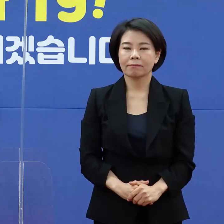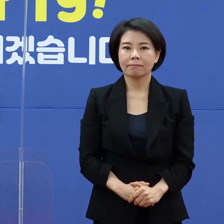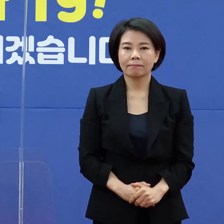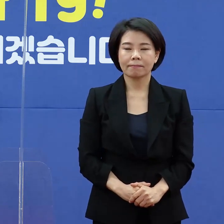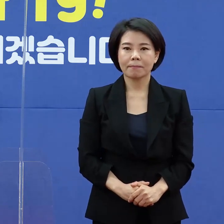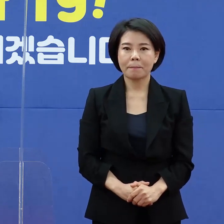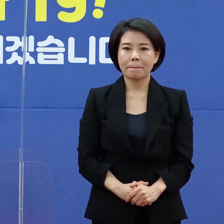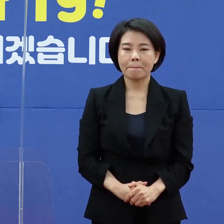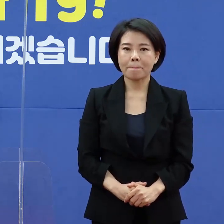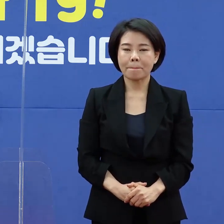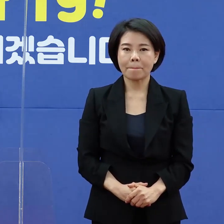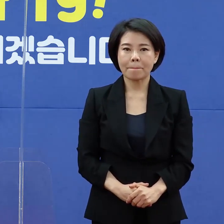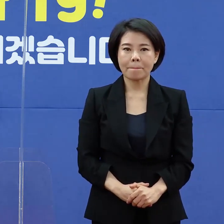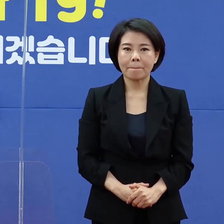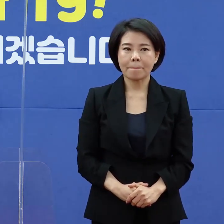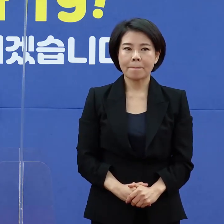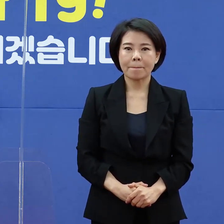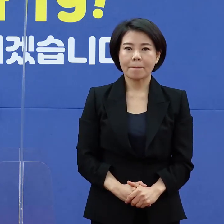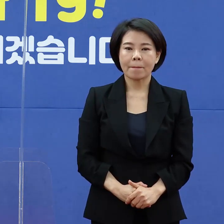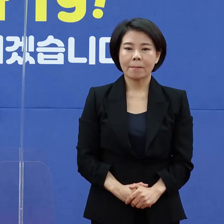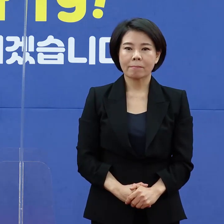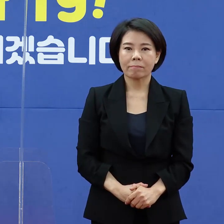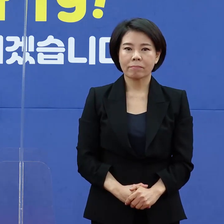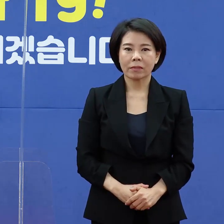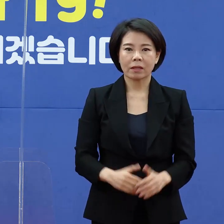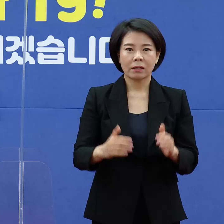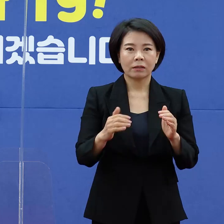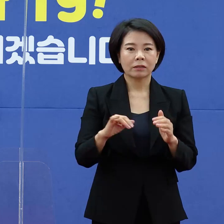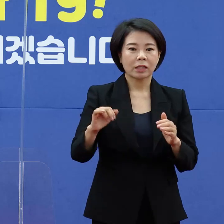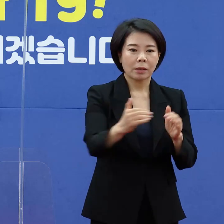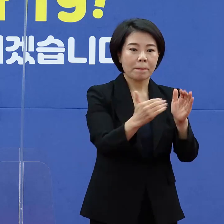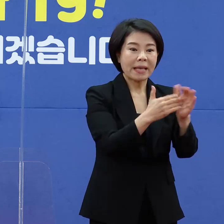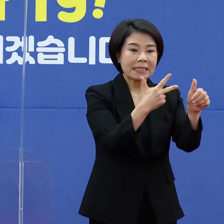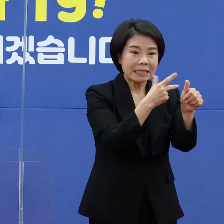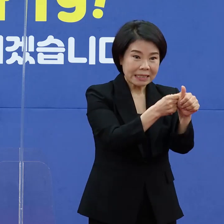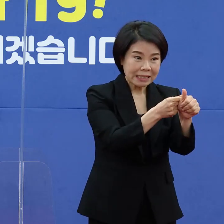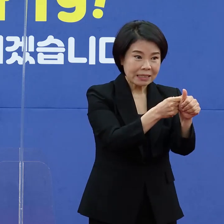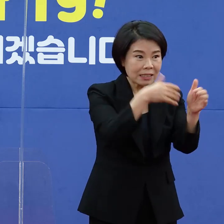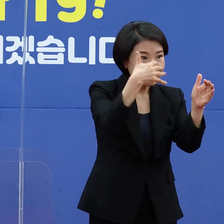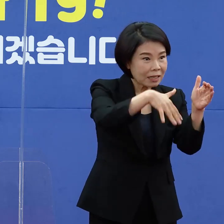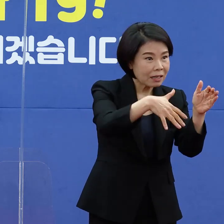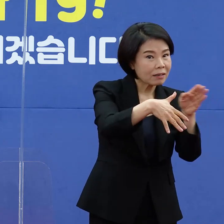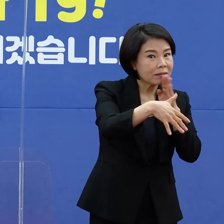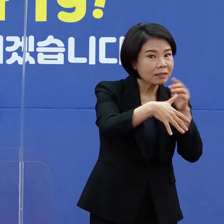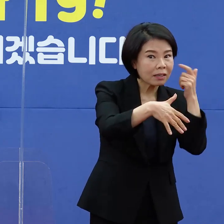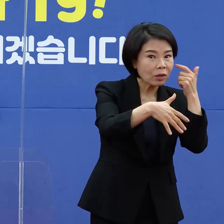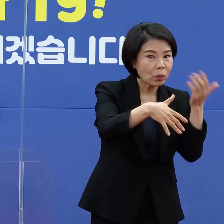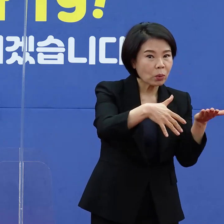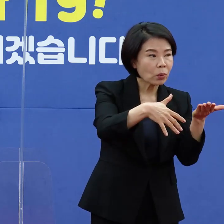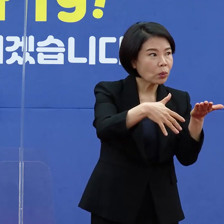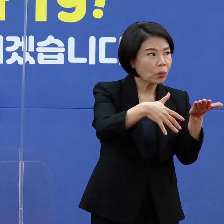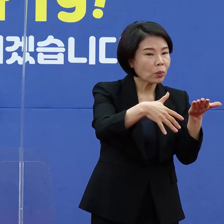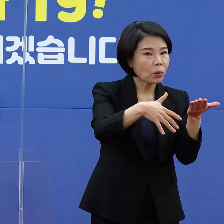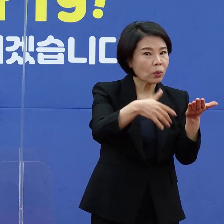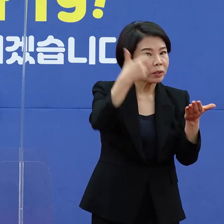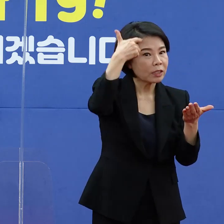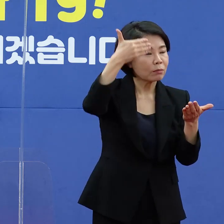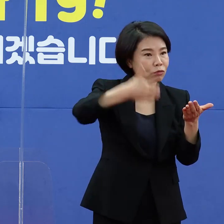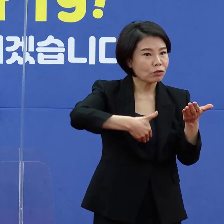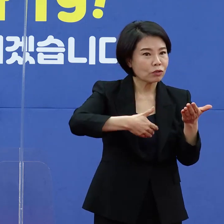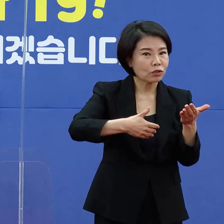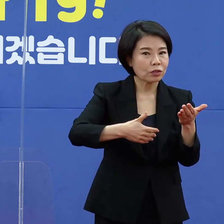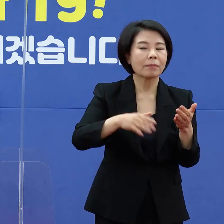네, 백신 미접종자에 대한 말씀이셨군요. 질문이?